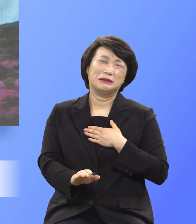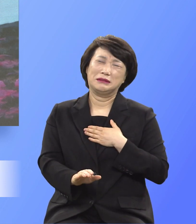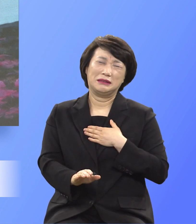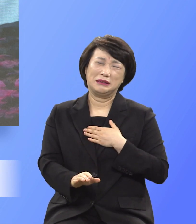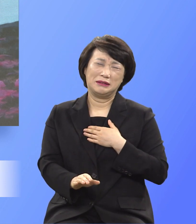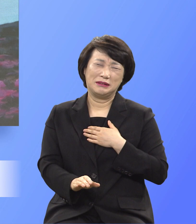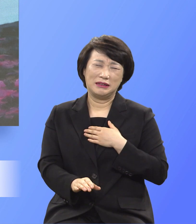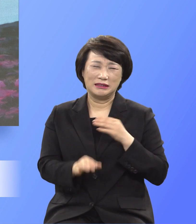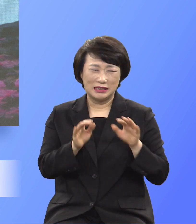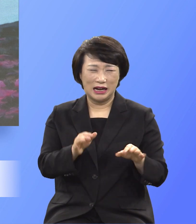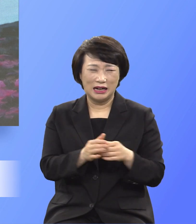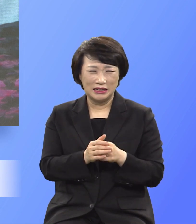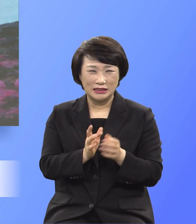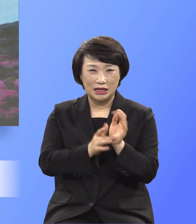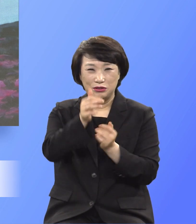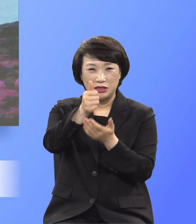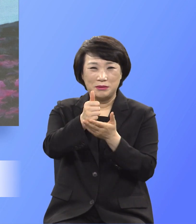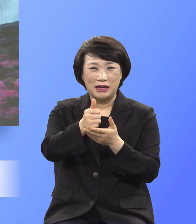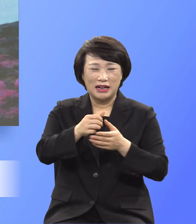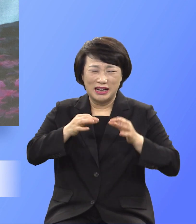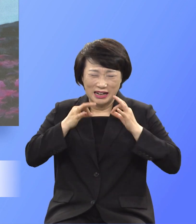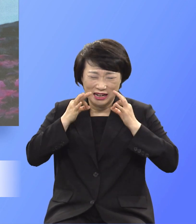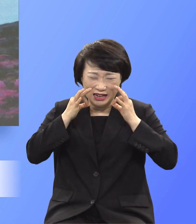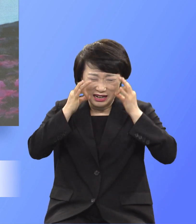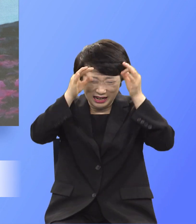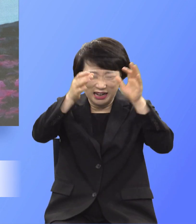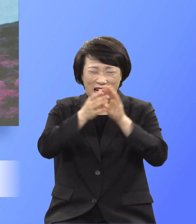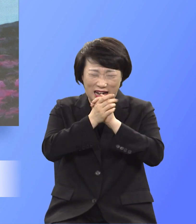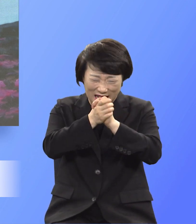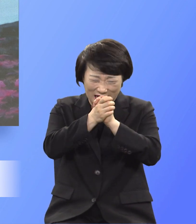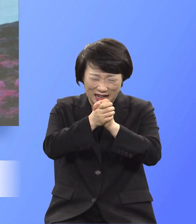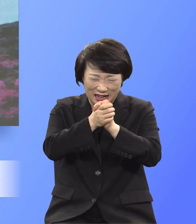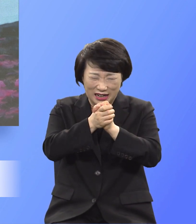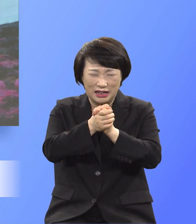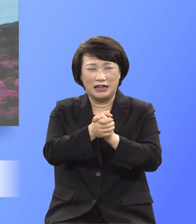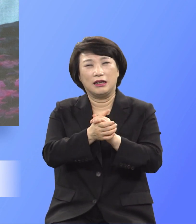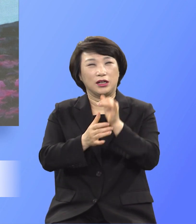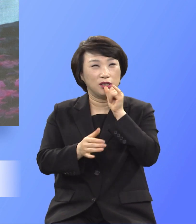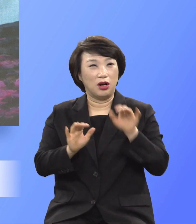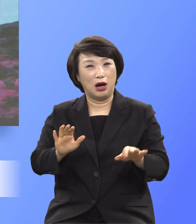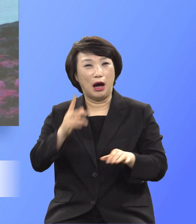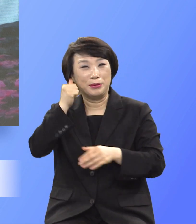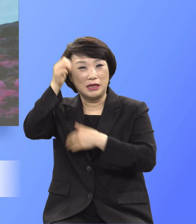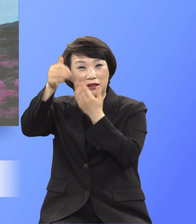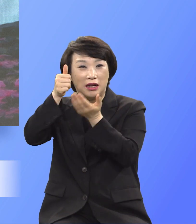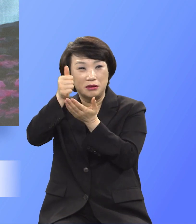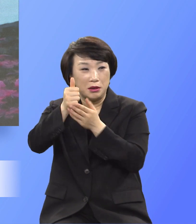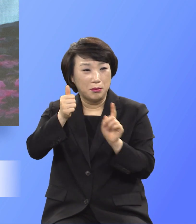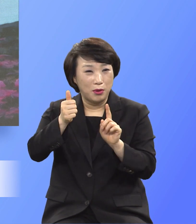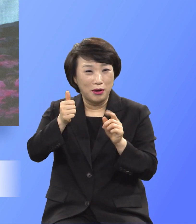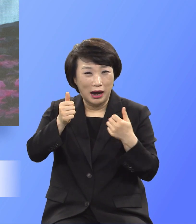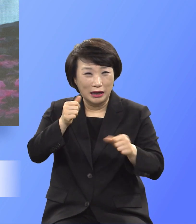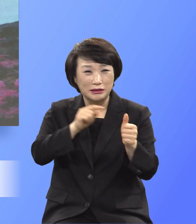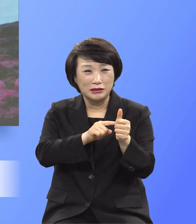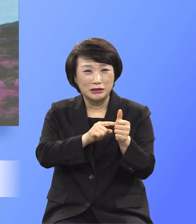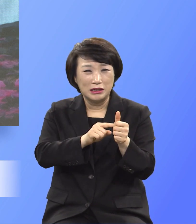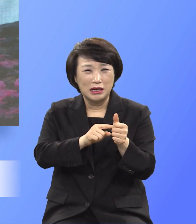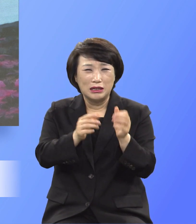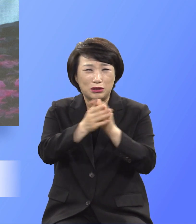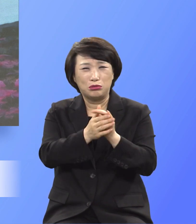몽부림치는 아들의 절규는 아버지가 어떻게 아들의 요구를 고역할 수 없을